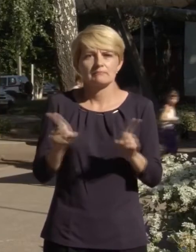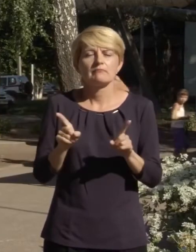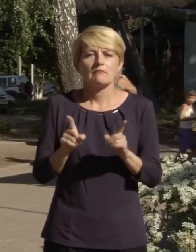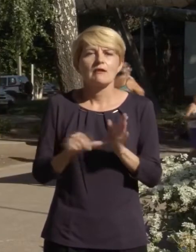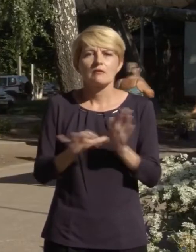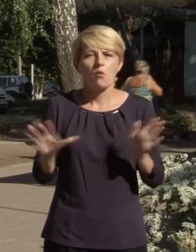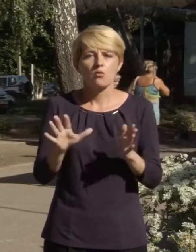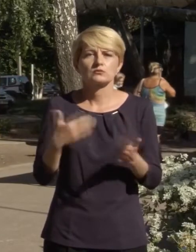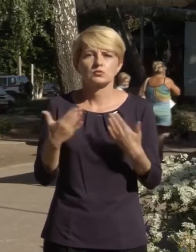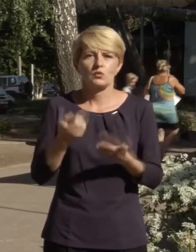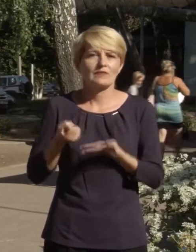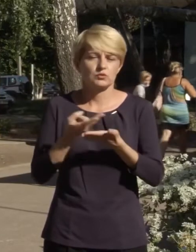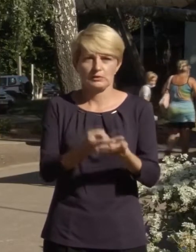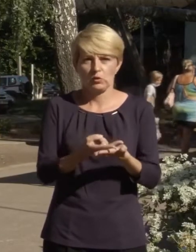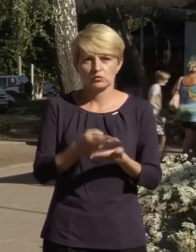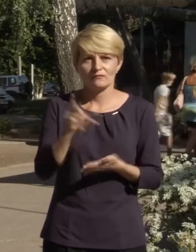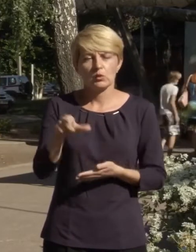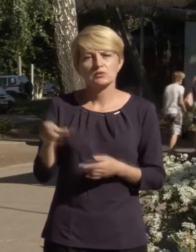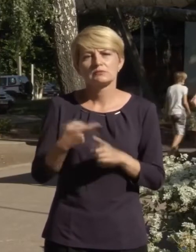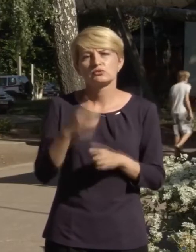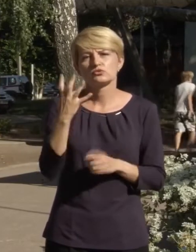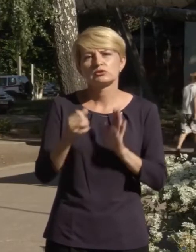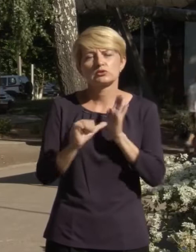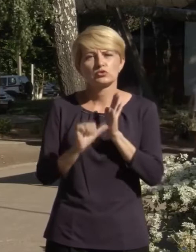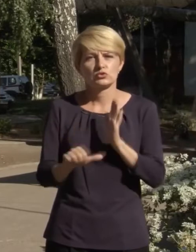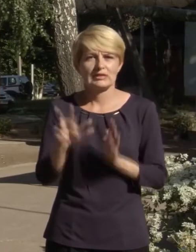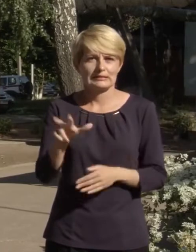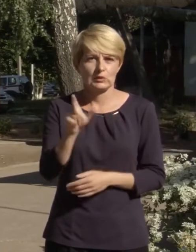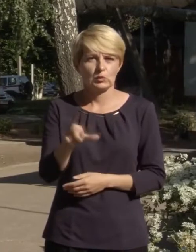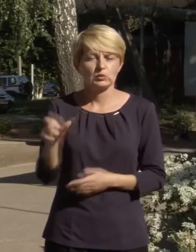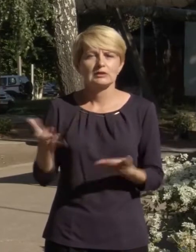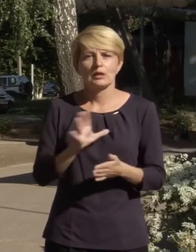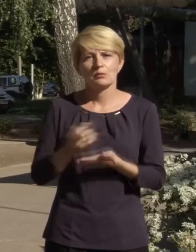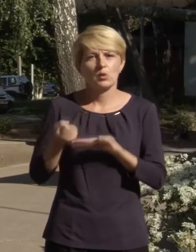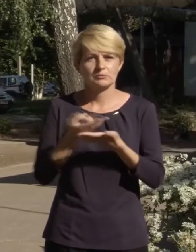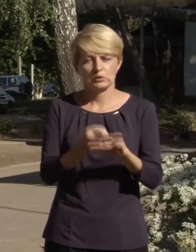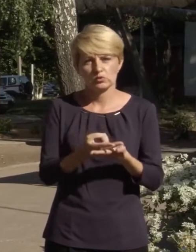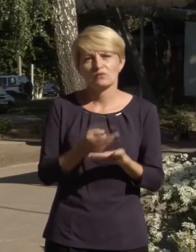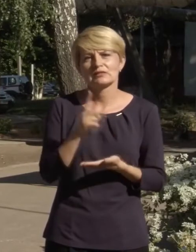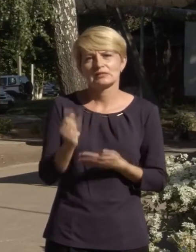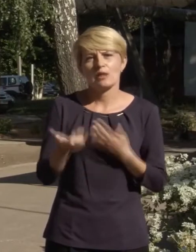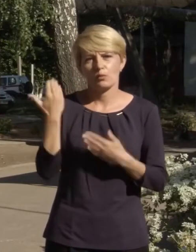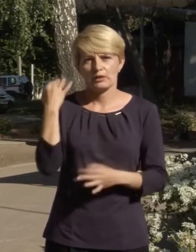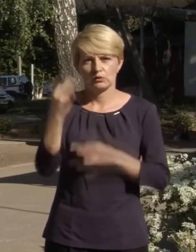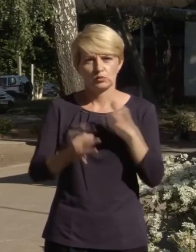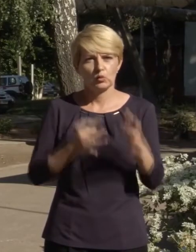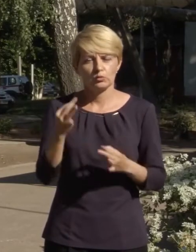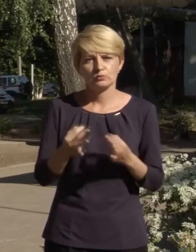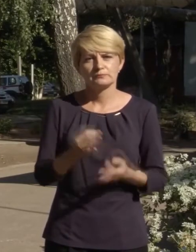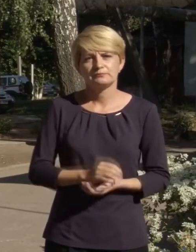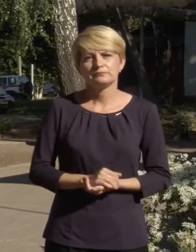кількості госпіталізованих осіб. Це 463 людини, які були госпіталізовані за попередню добу.